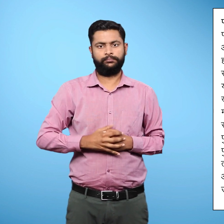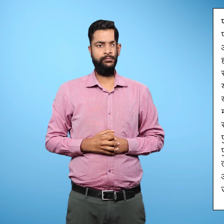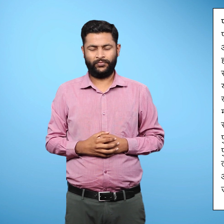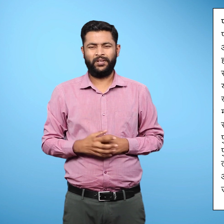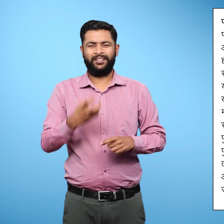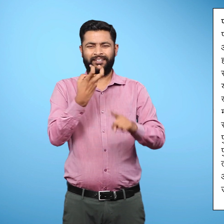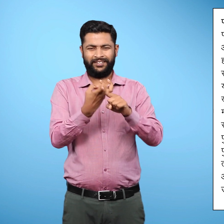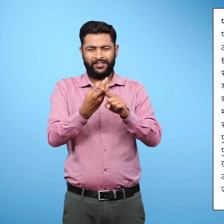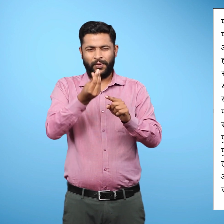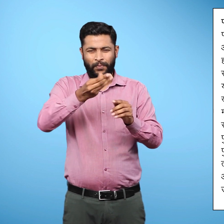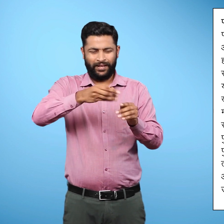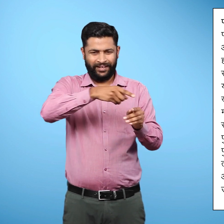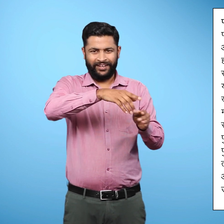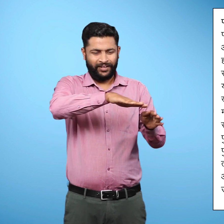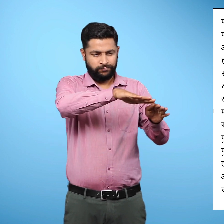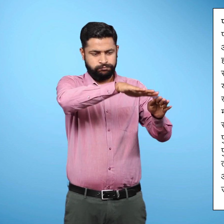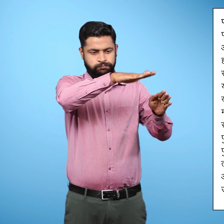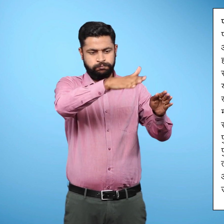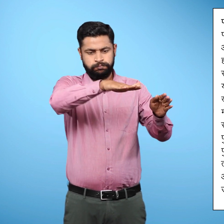एवं सपाट भूमी होती है।